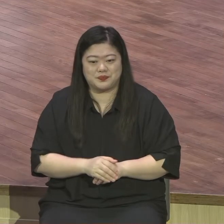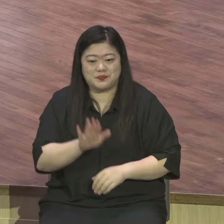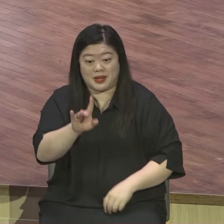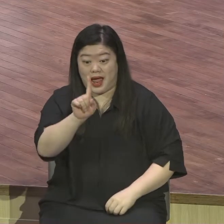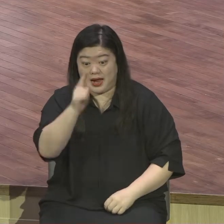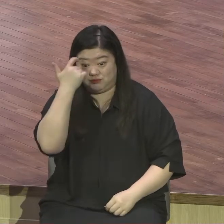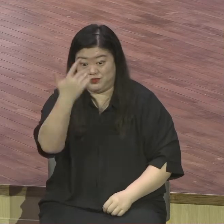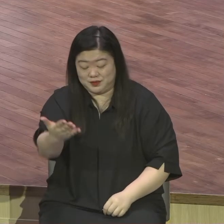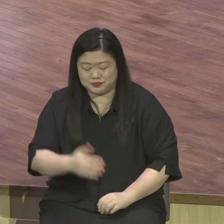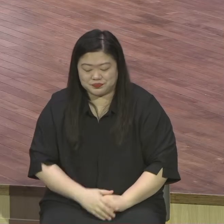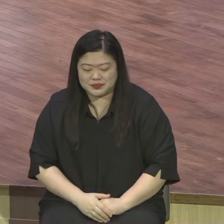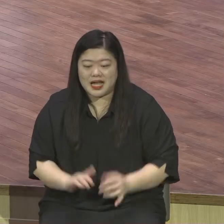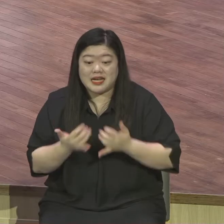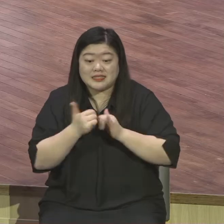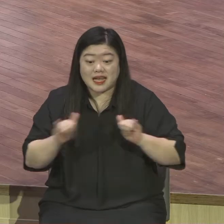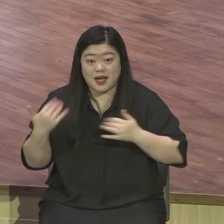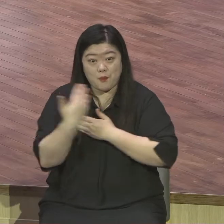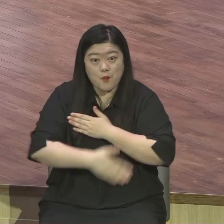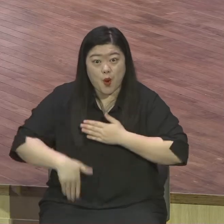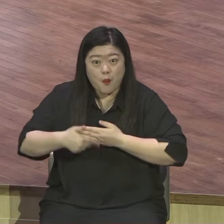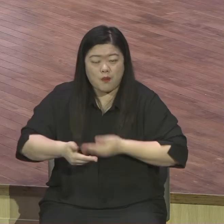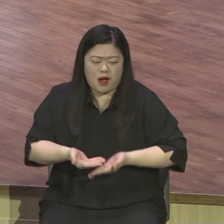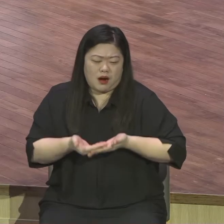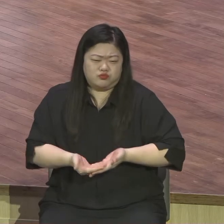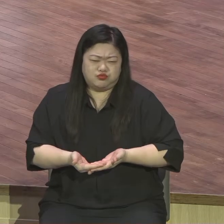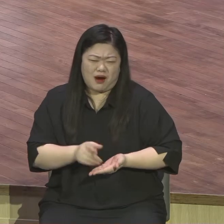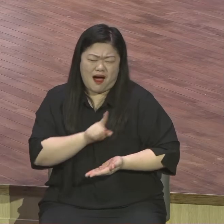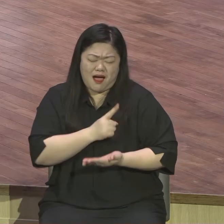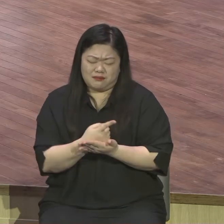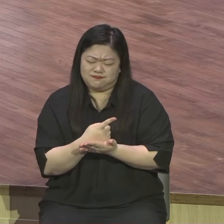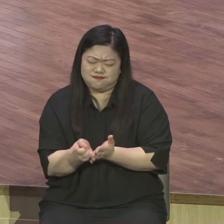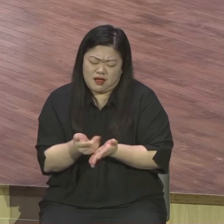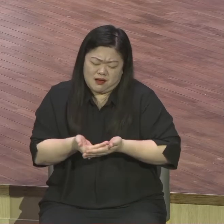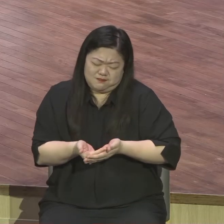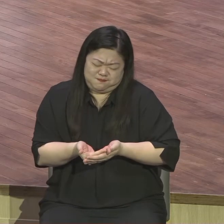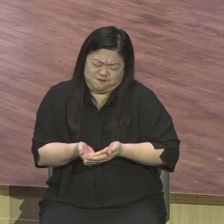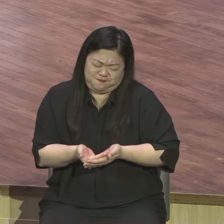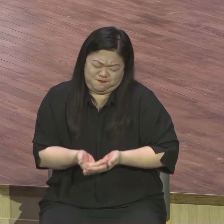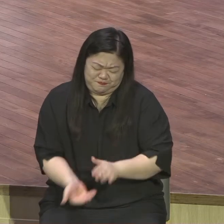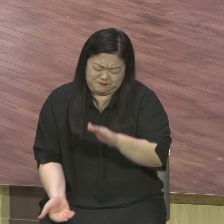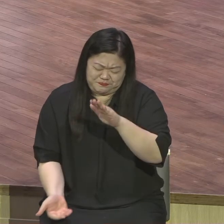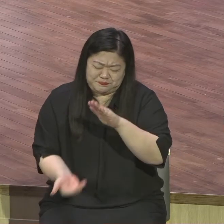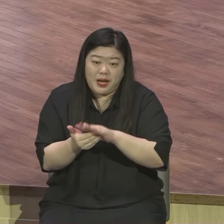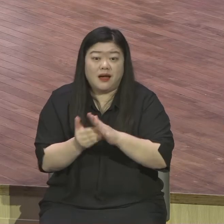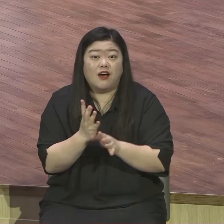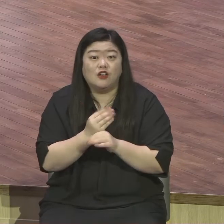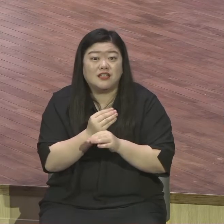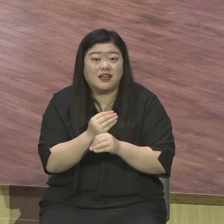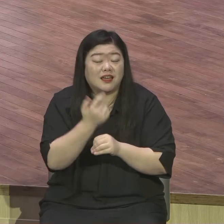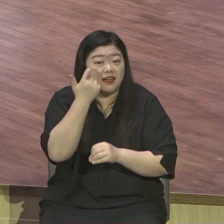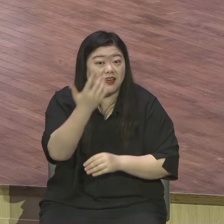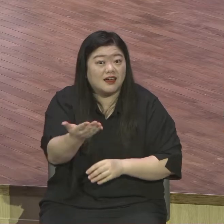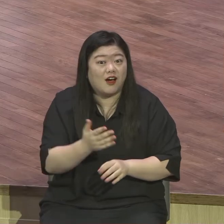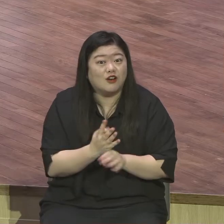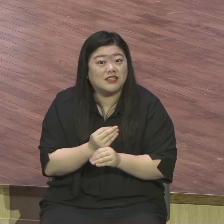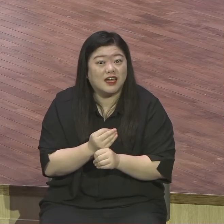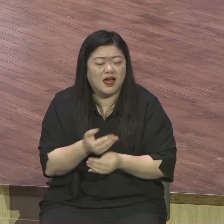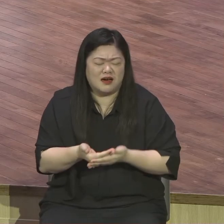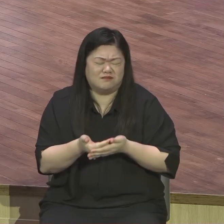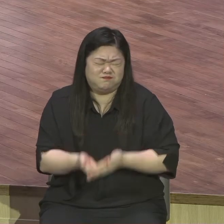사람의 몸무게가 언제 가장 많이 무거울까. 사람의 몸무게 가장 무거울